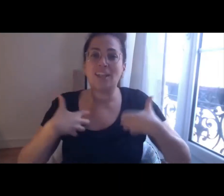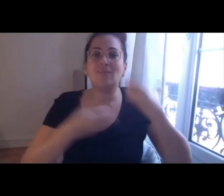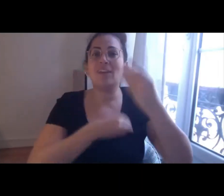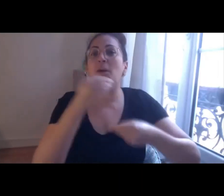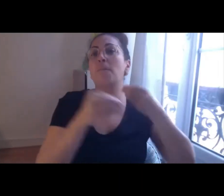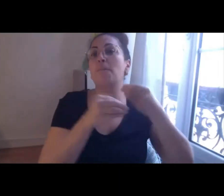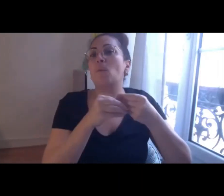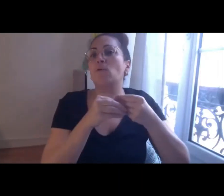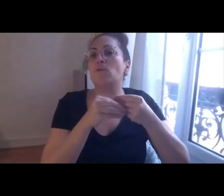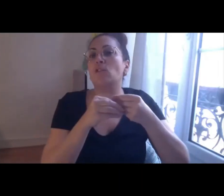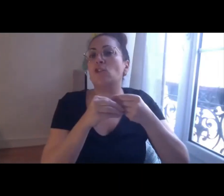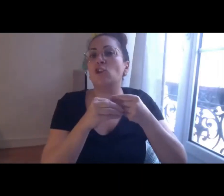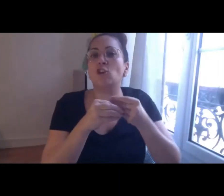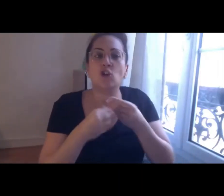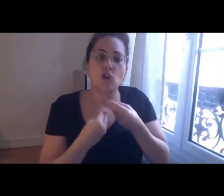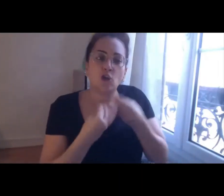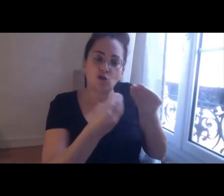'indique,